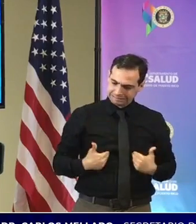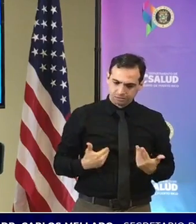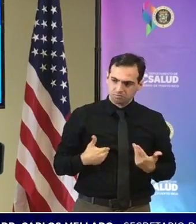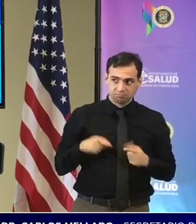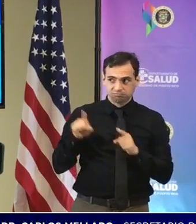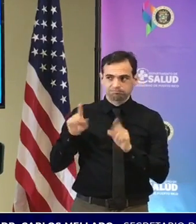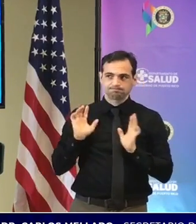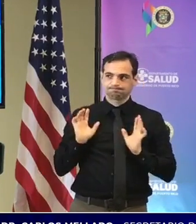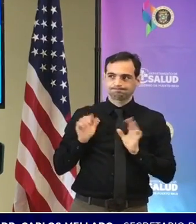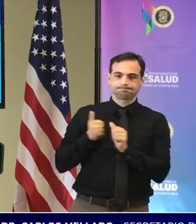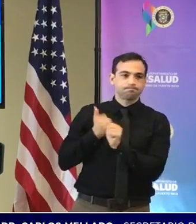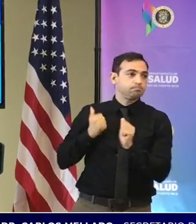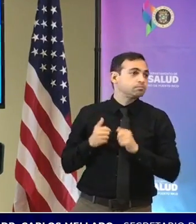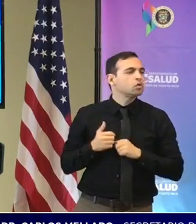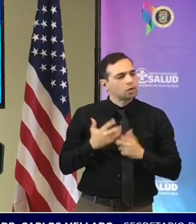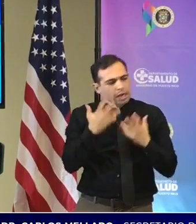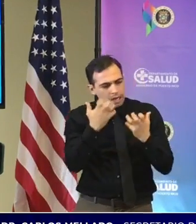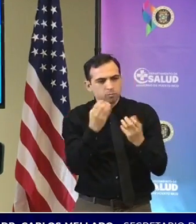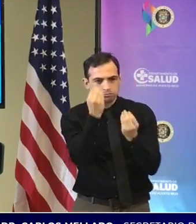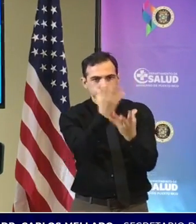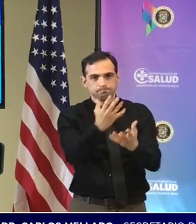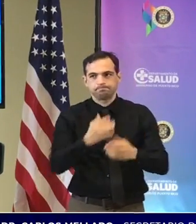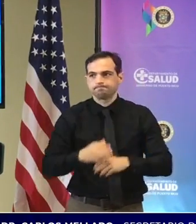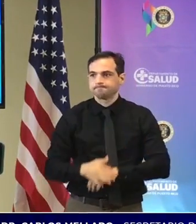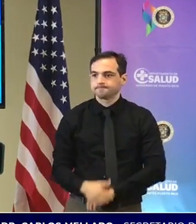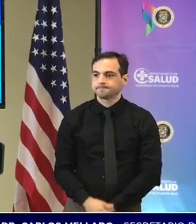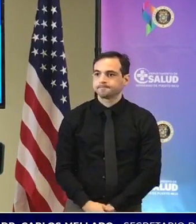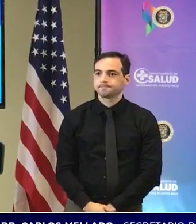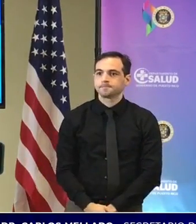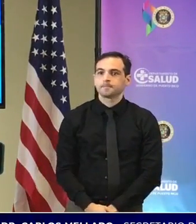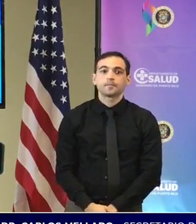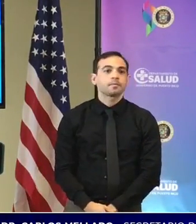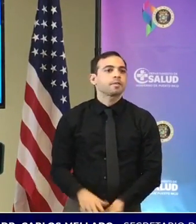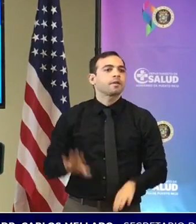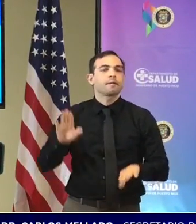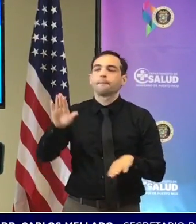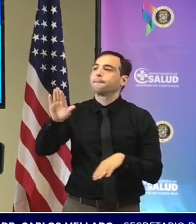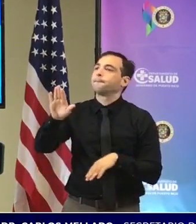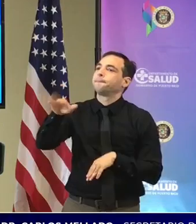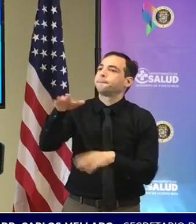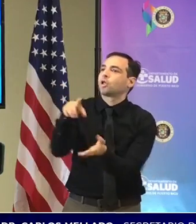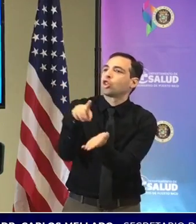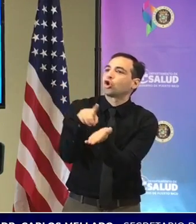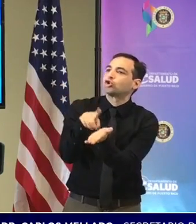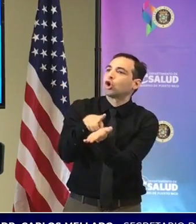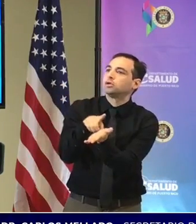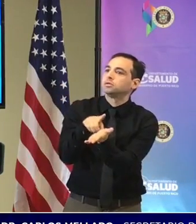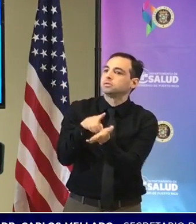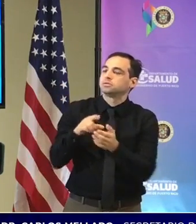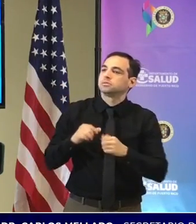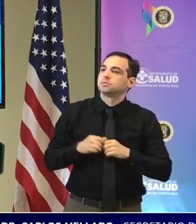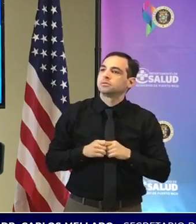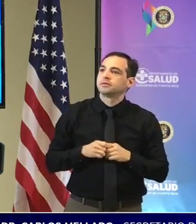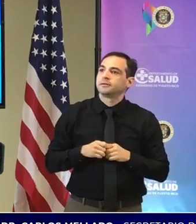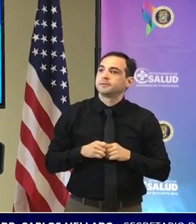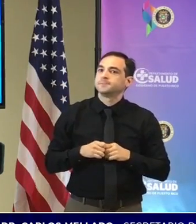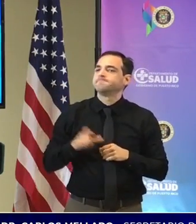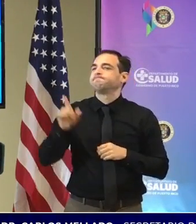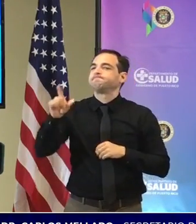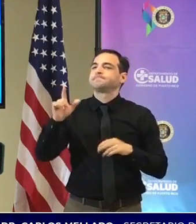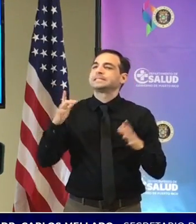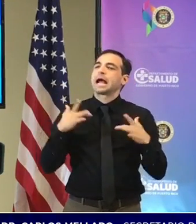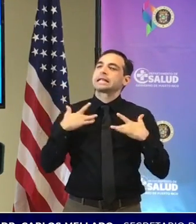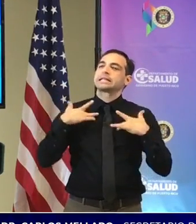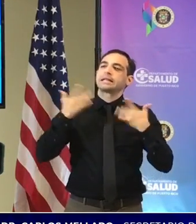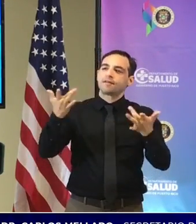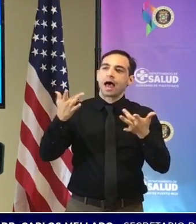queremos crear doctor según los datos que dieron esta actividad del